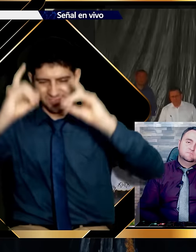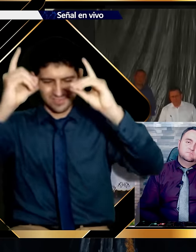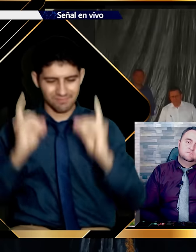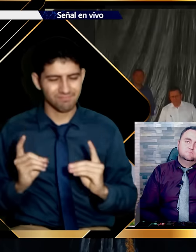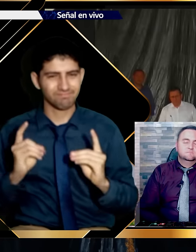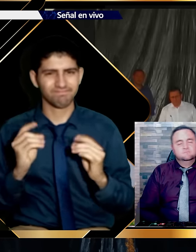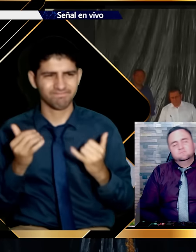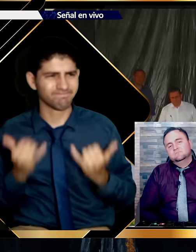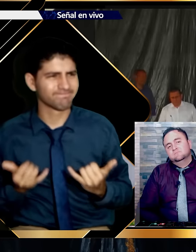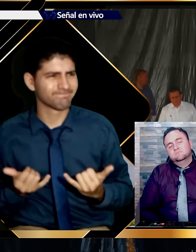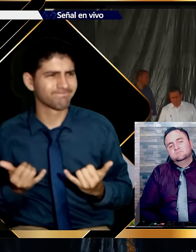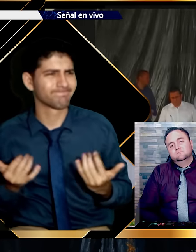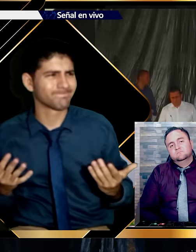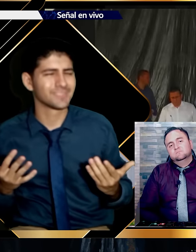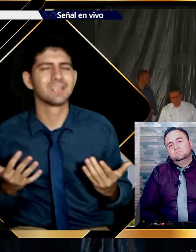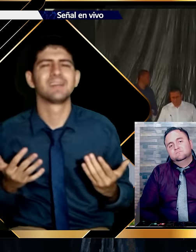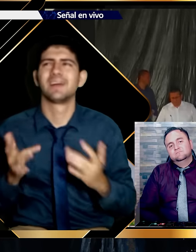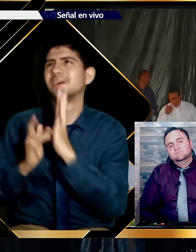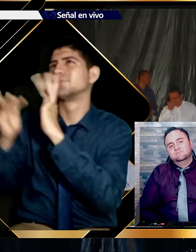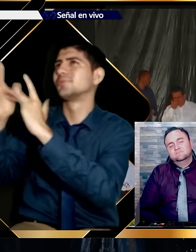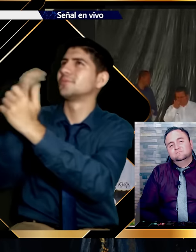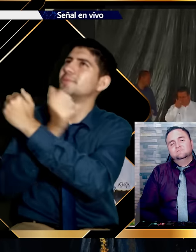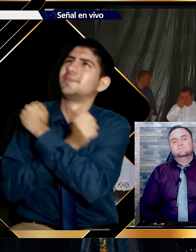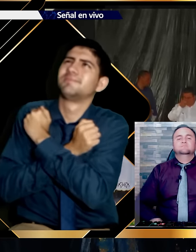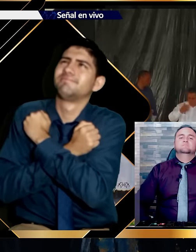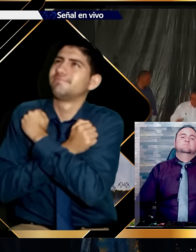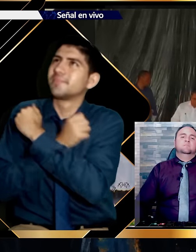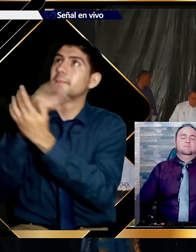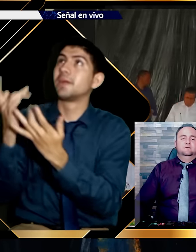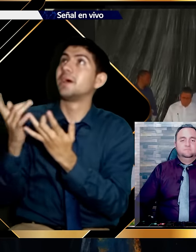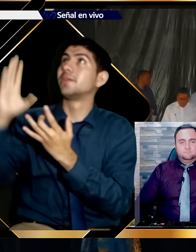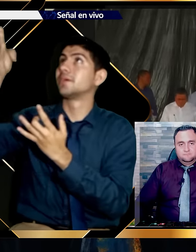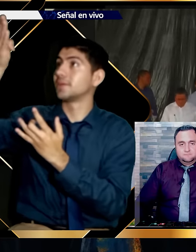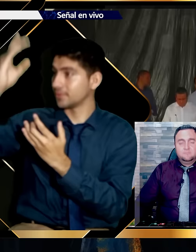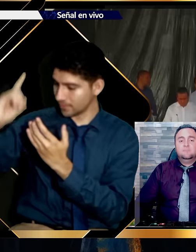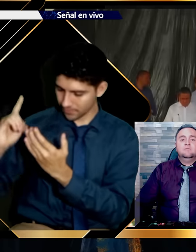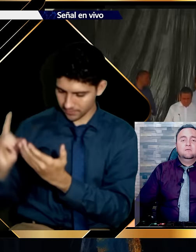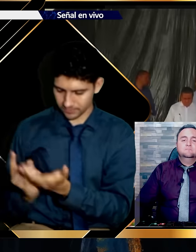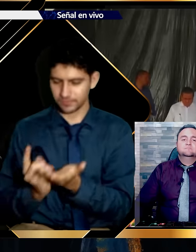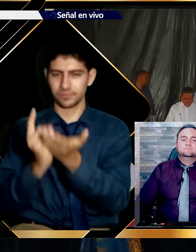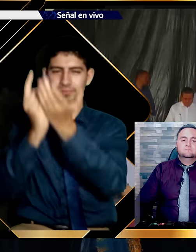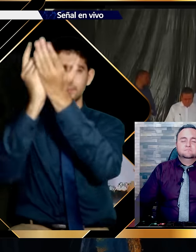Estamos decididos hermanos. Amar a Jesús hasta que Él venga.